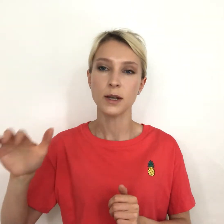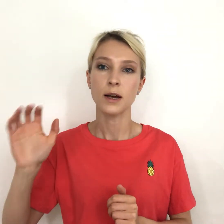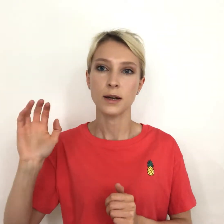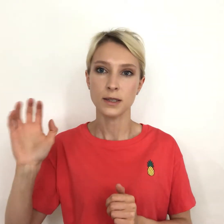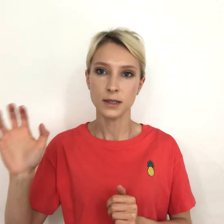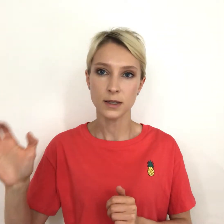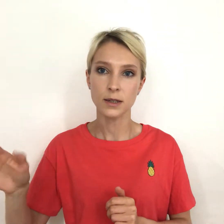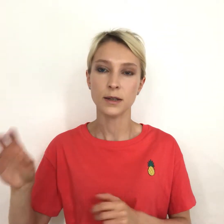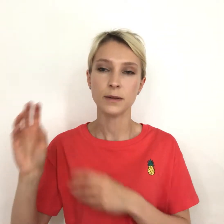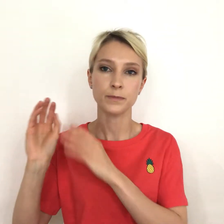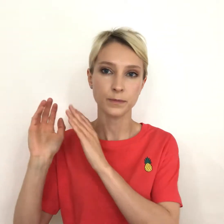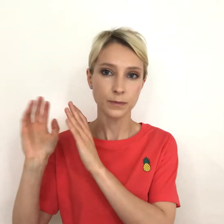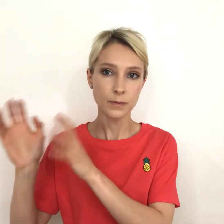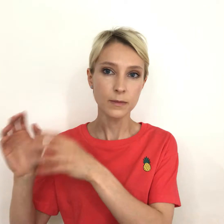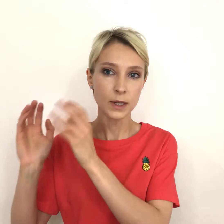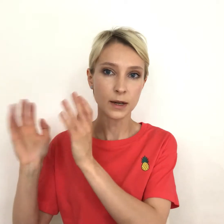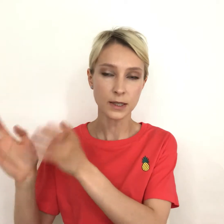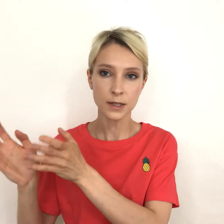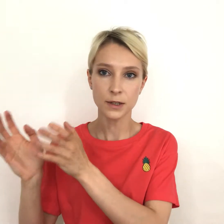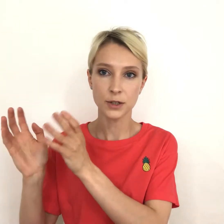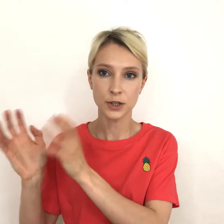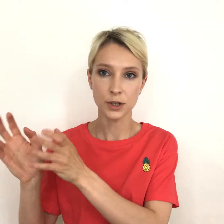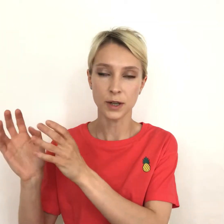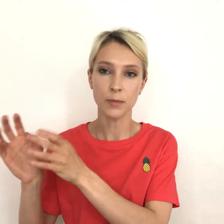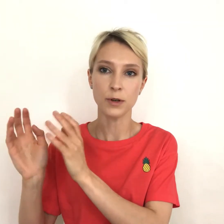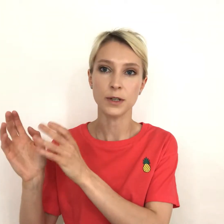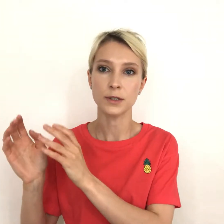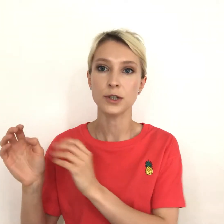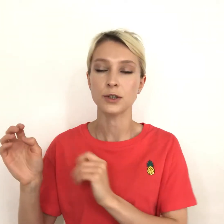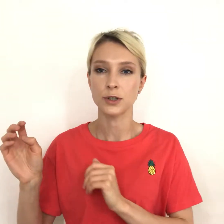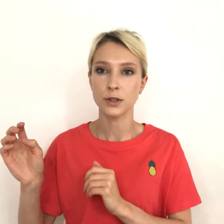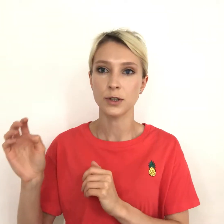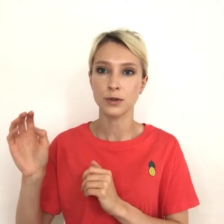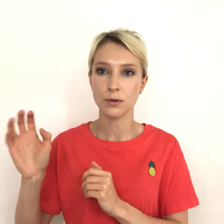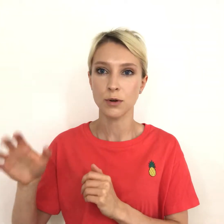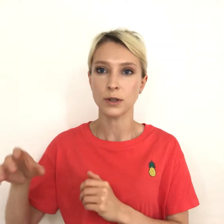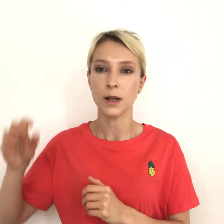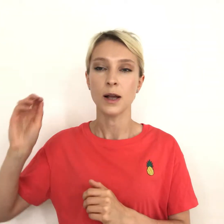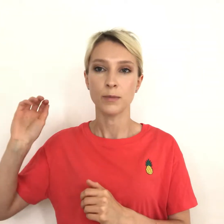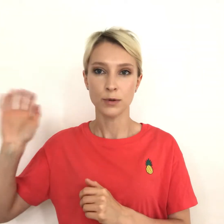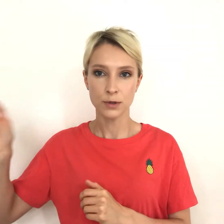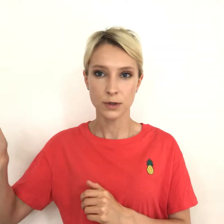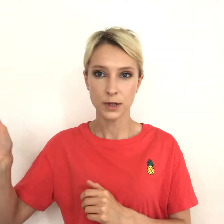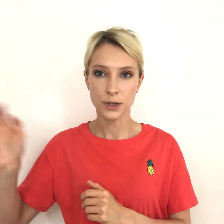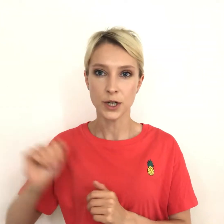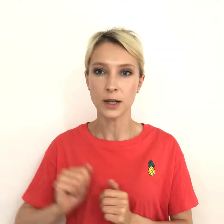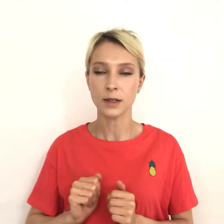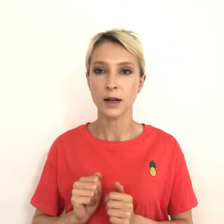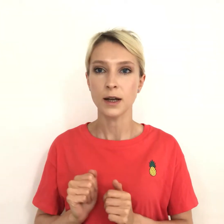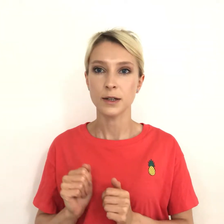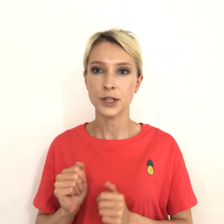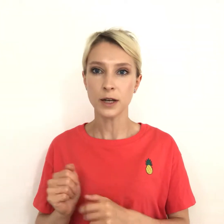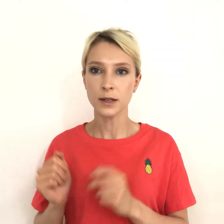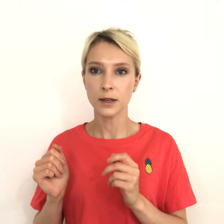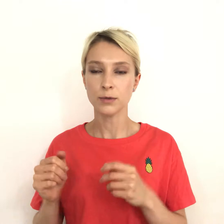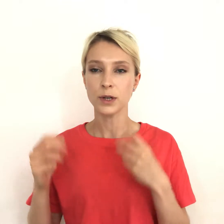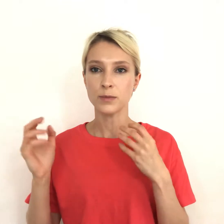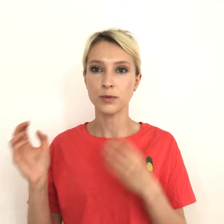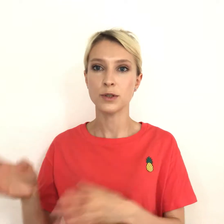растительные жиры, полинасыщенные жирные кислоты, плюс клетчатка. Клетчатка это у нас будет